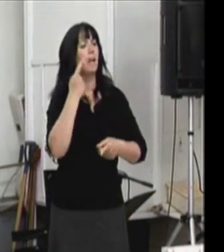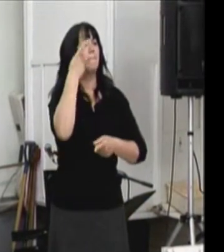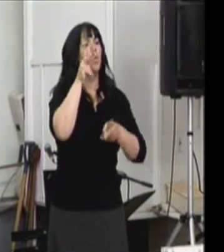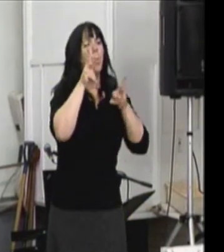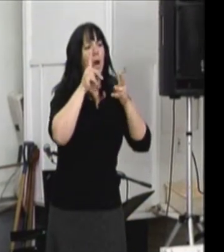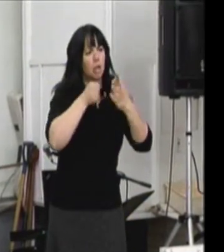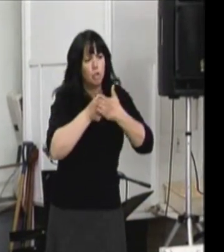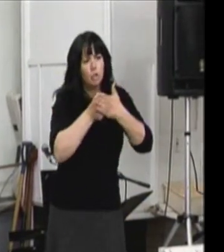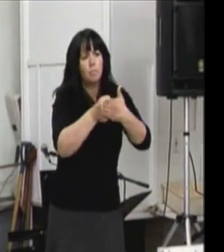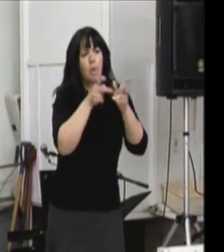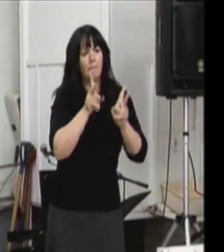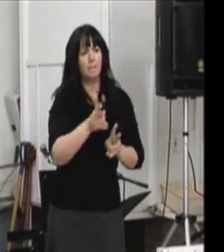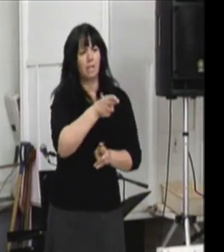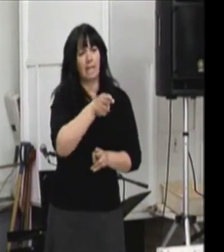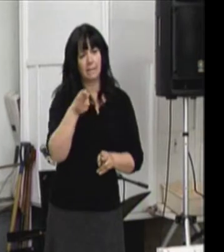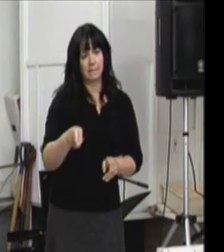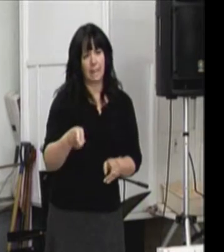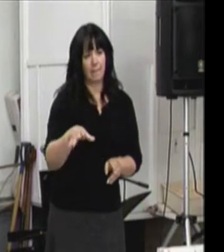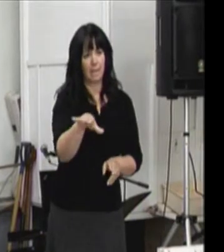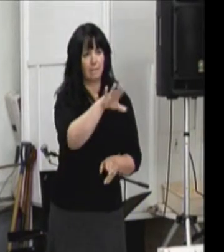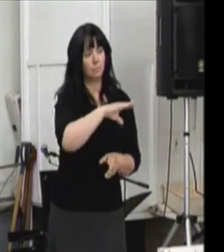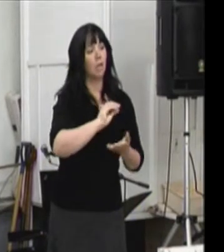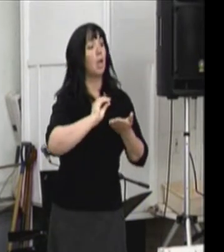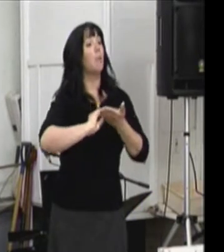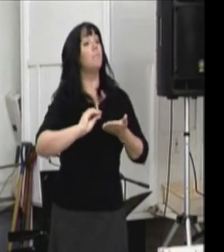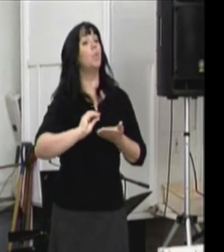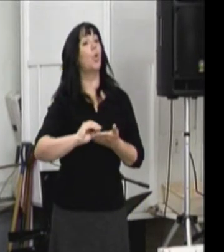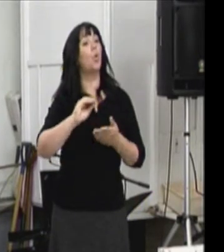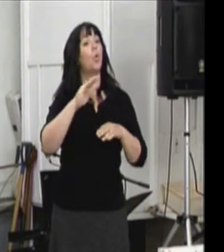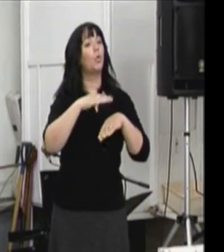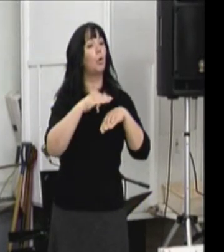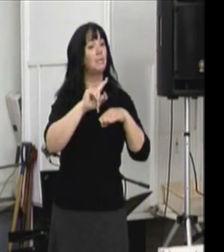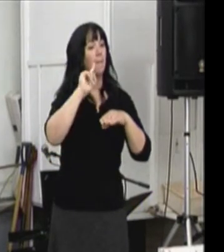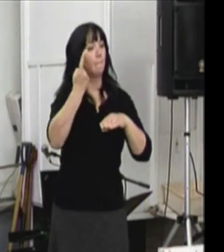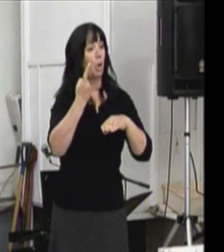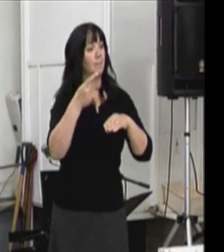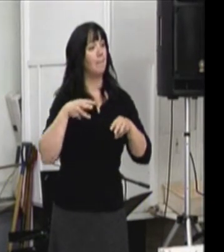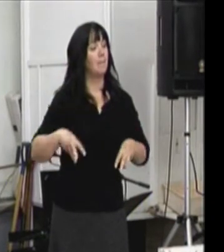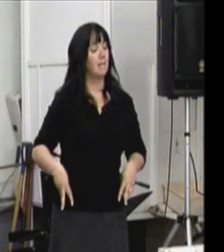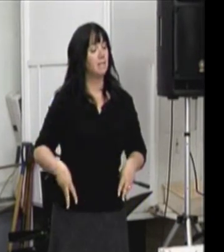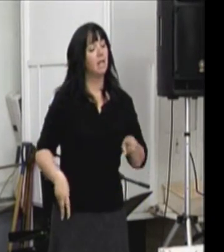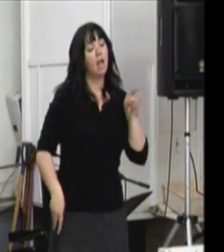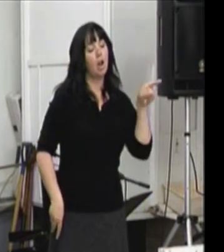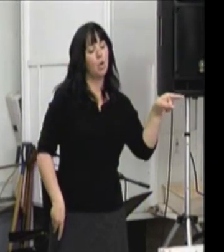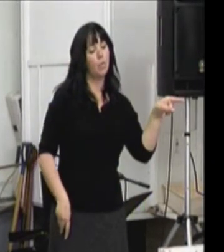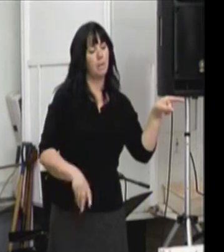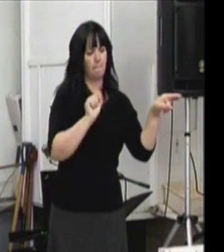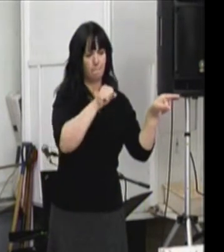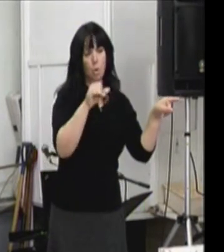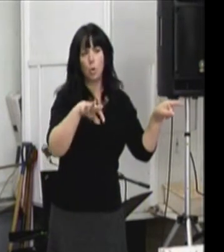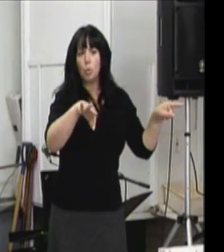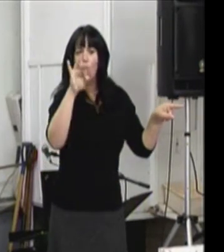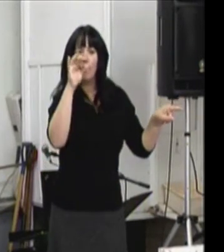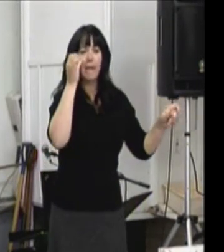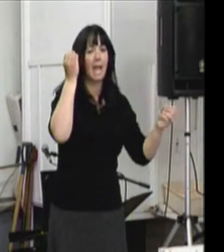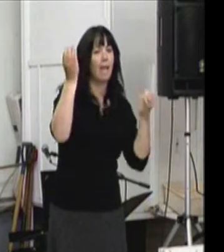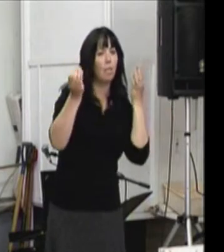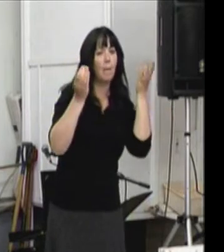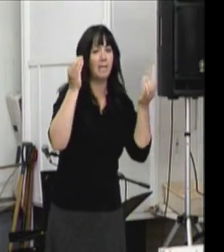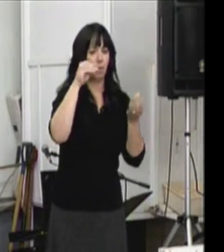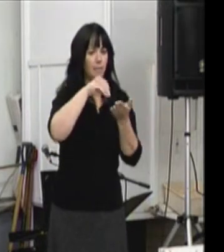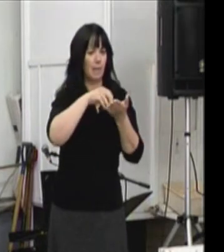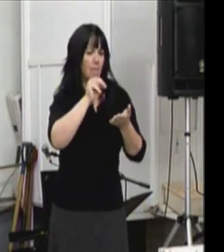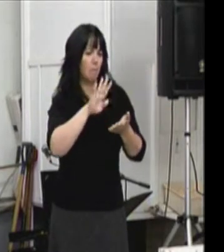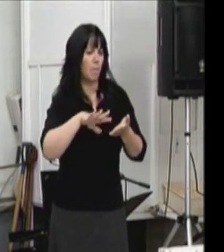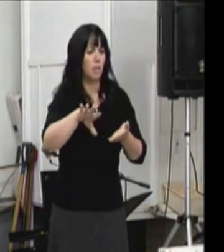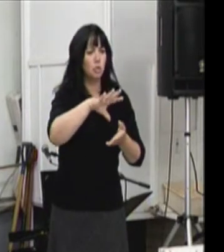personnes handicapées. Le bureau du conseil du premier ministre est tout désigné pour trouver l'information nécessaire dans notre belle